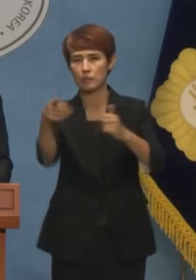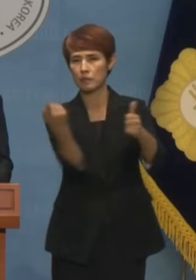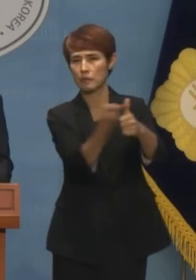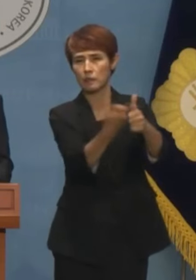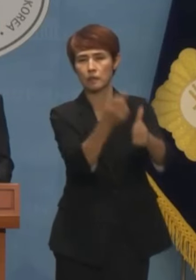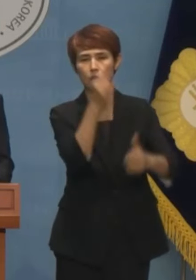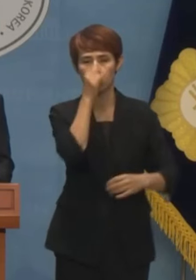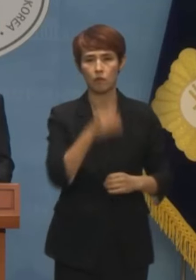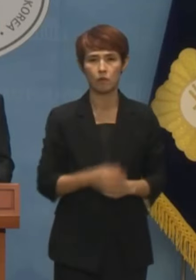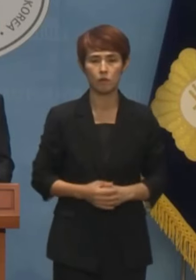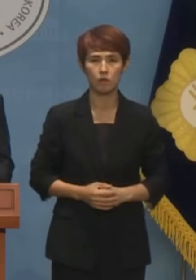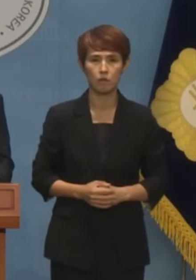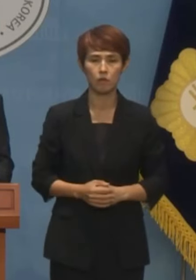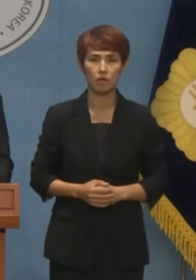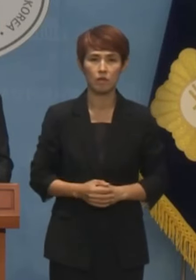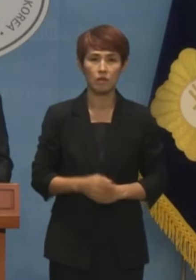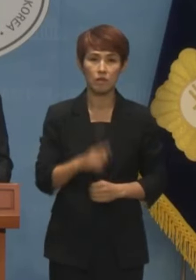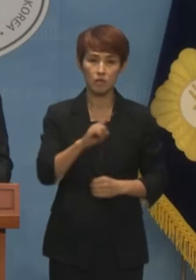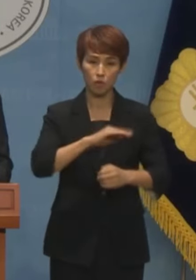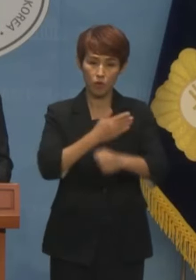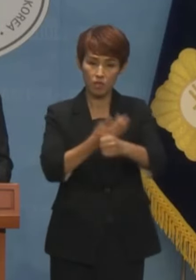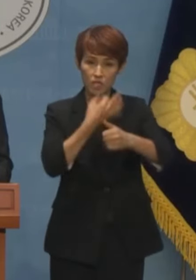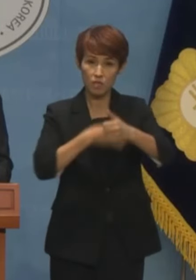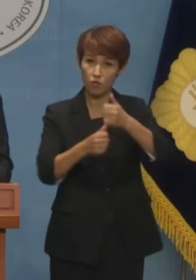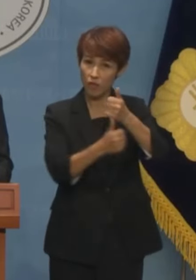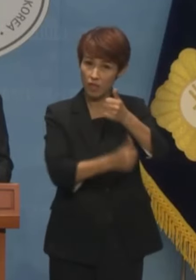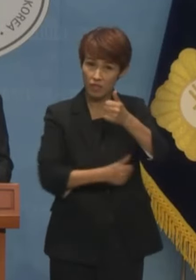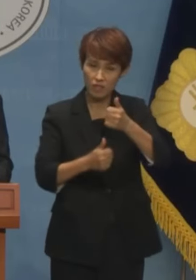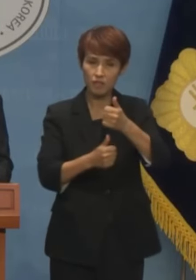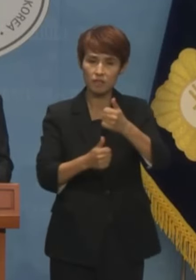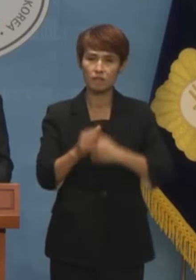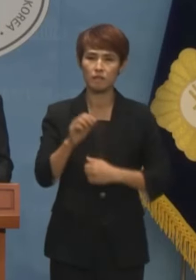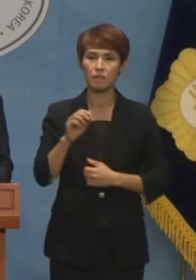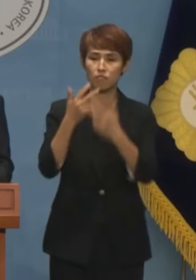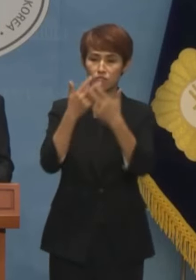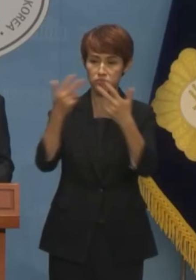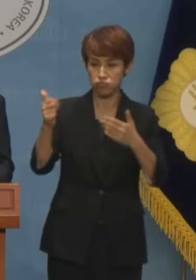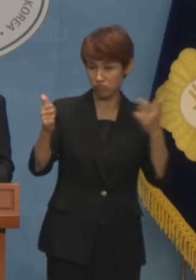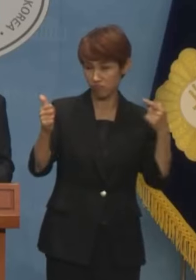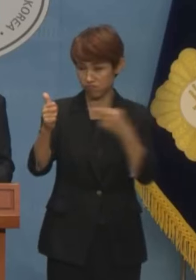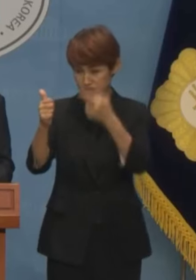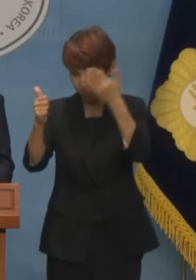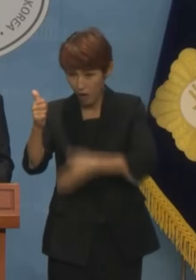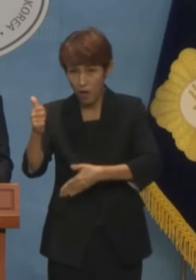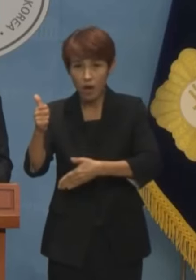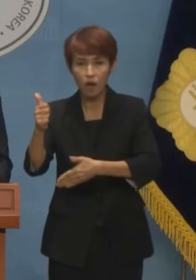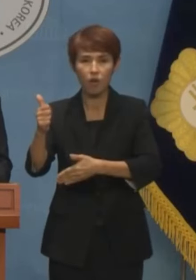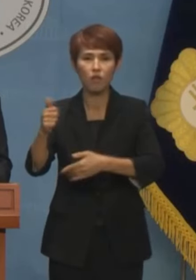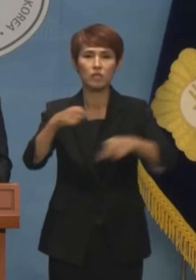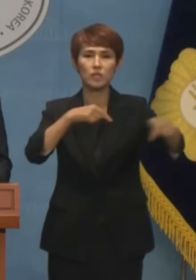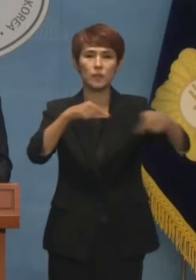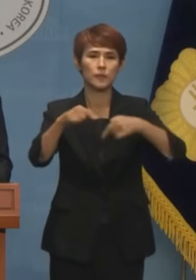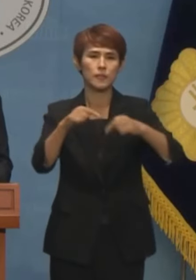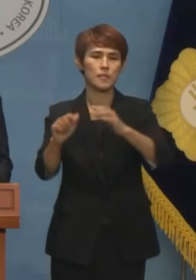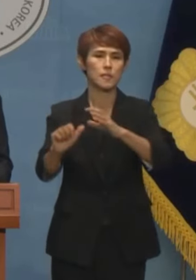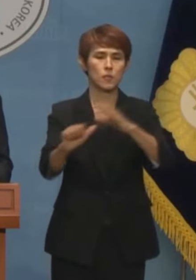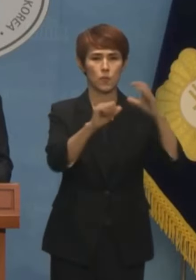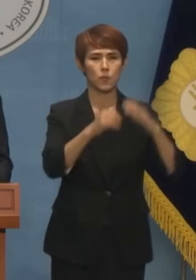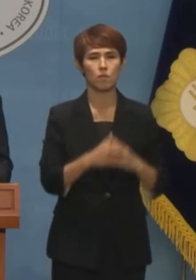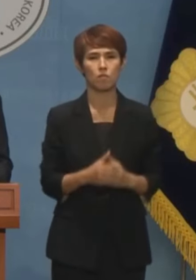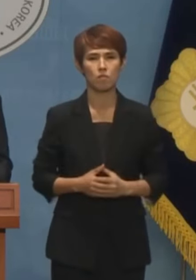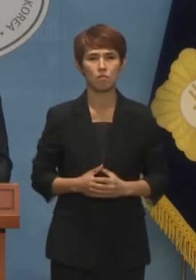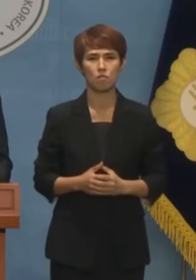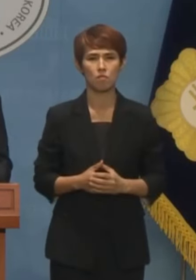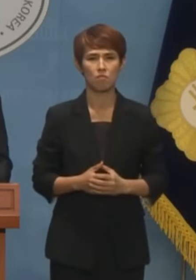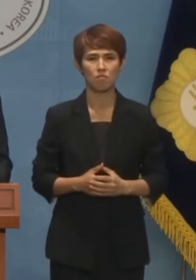급기야 권위권익위는 제1야당 대표 테러 사건까지 정쟁으로 끌고가 정권